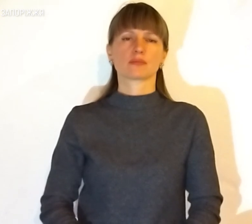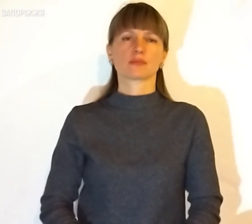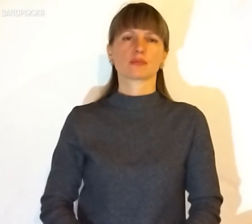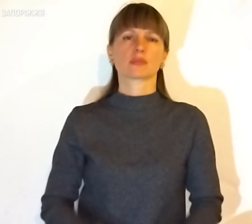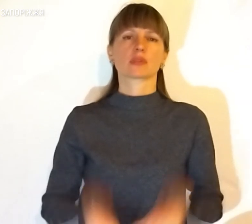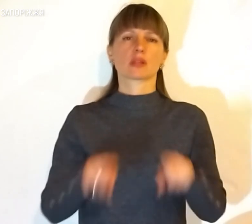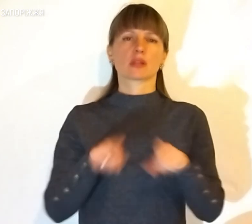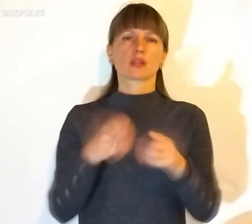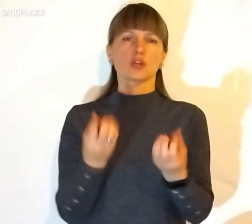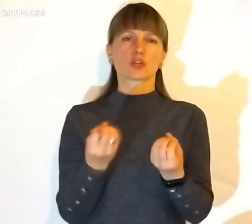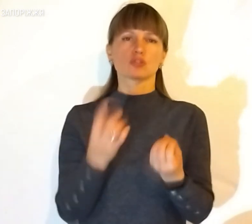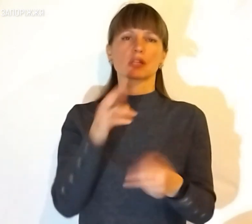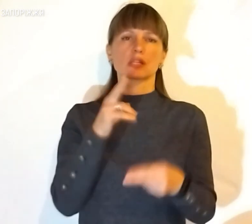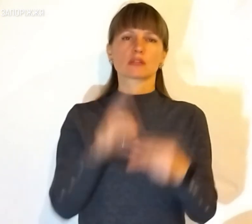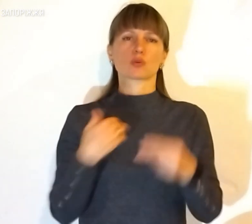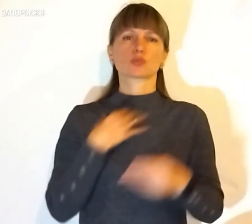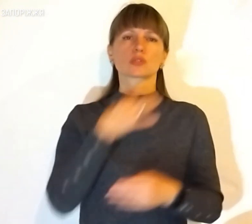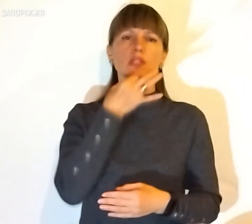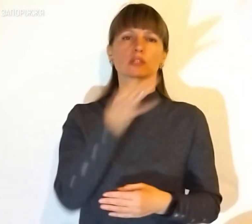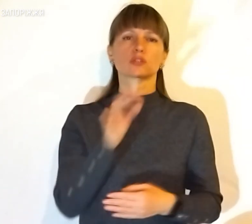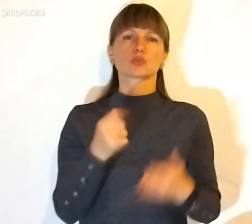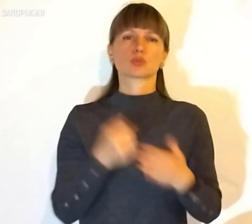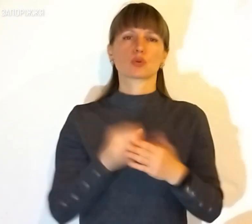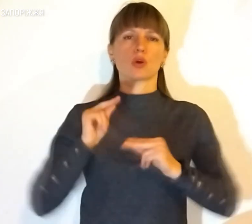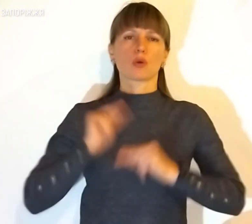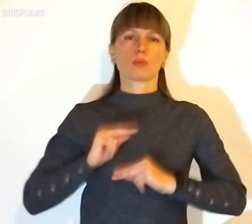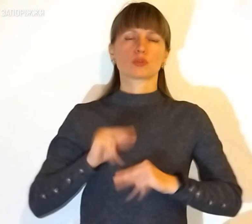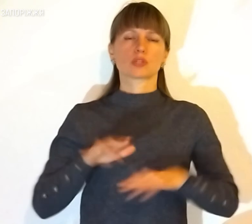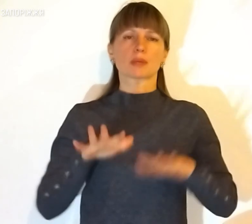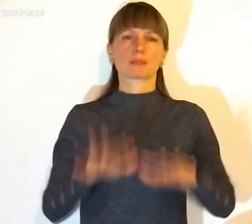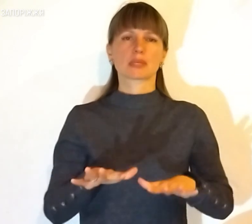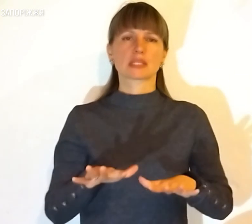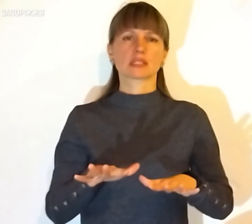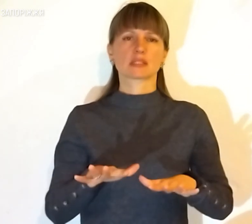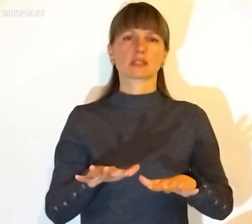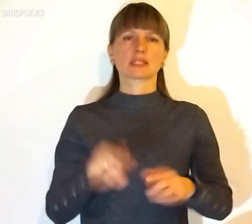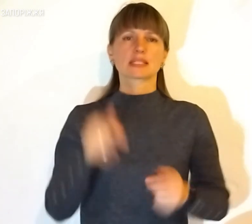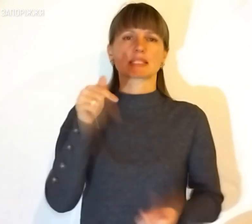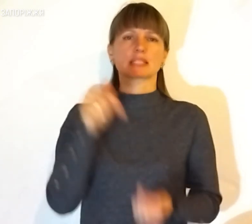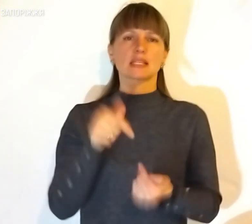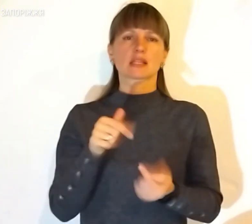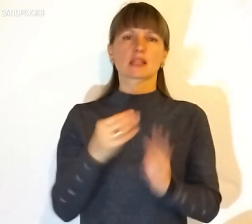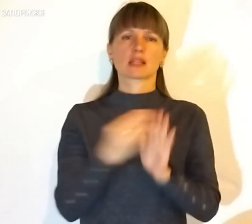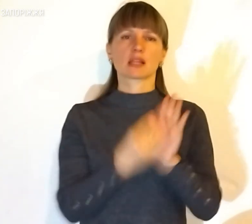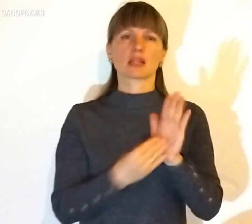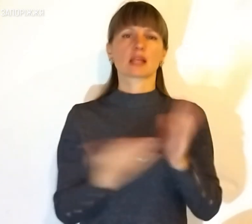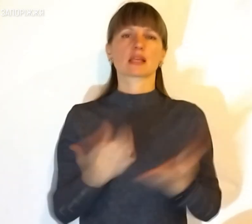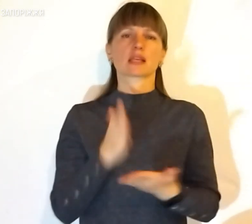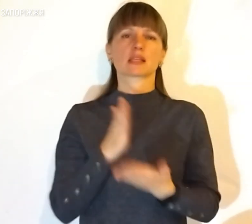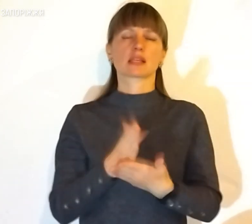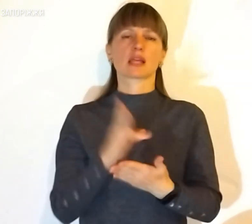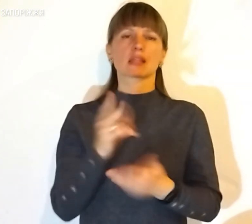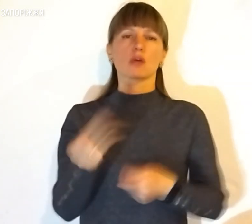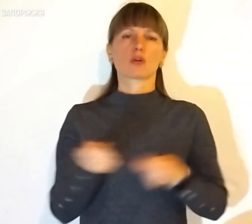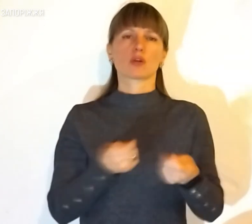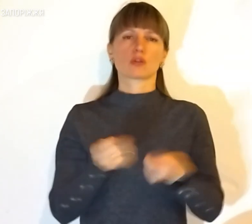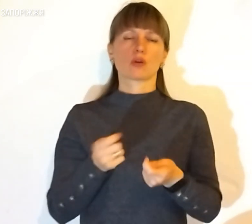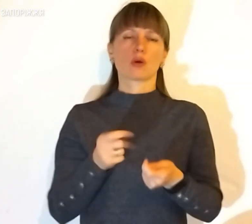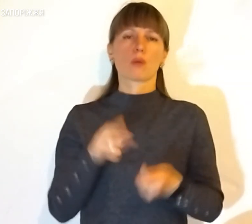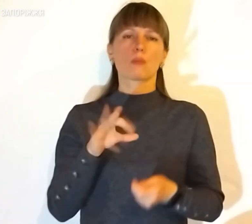Також на завершення хочу зазначити щодо робочих місць. Згідно даних, які розміщені на урядовому порталі,